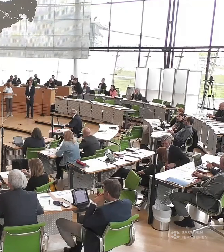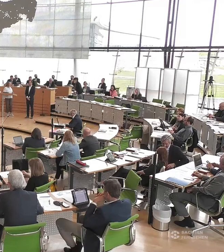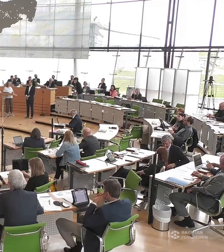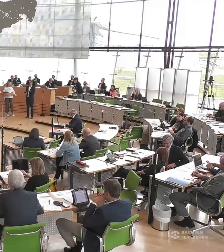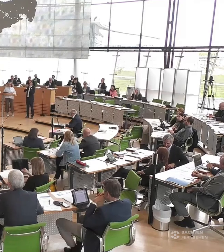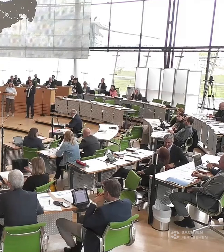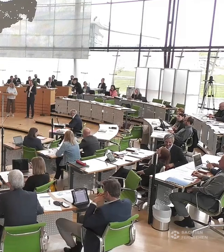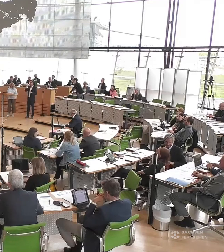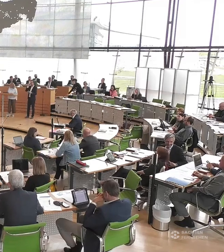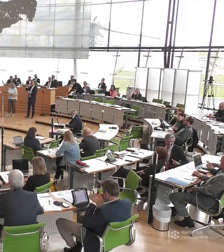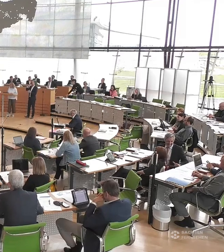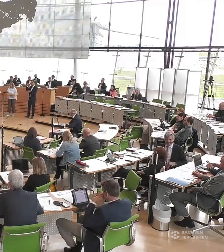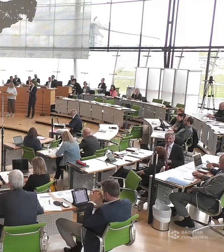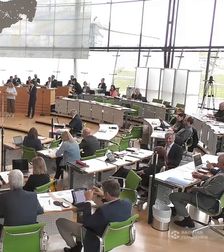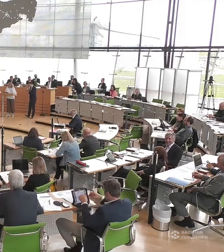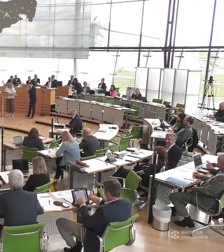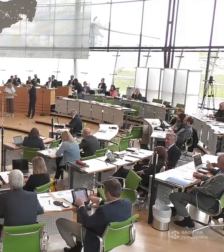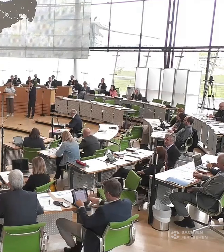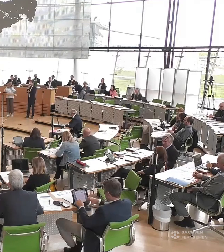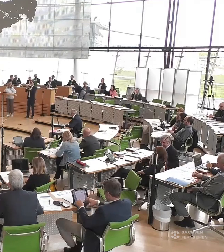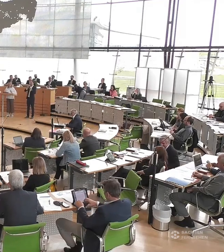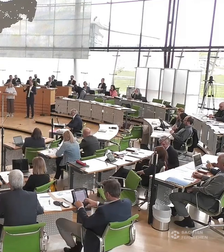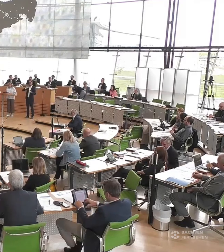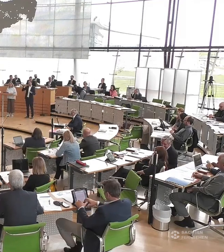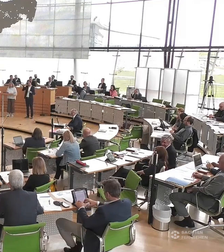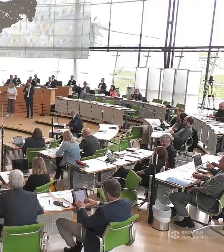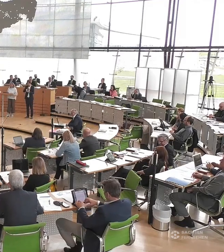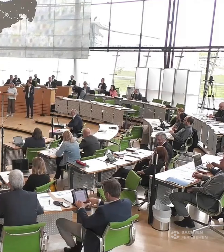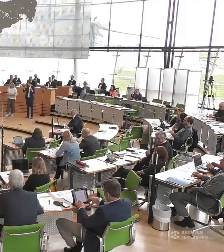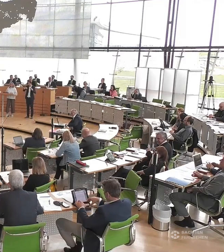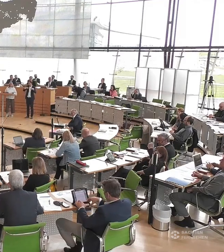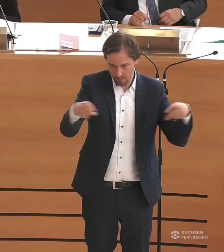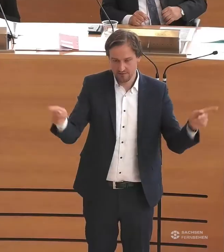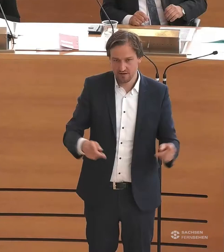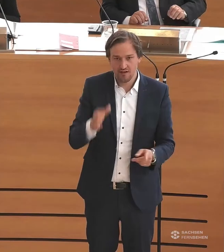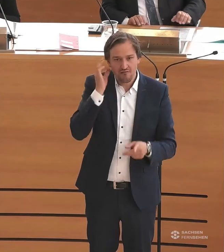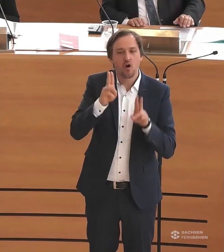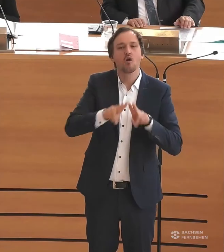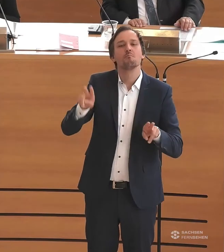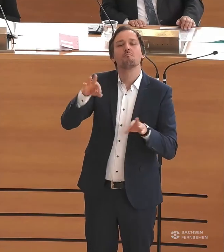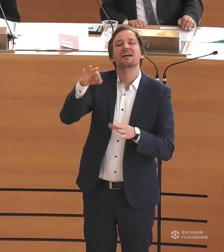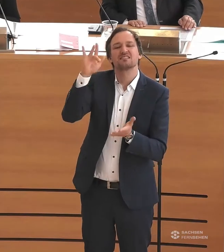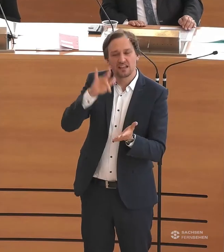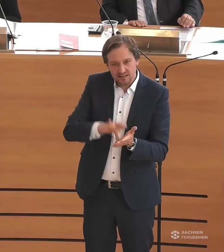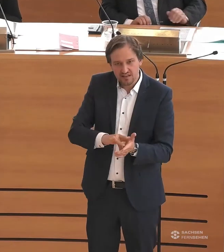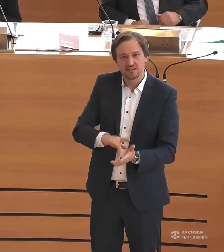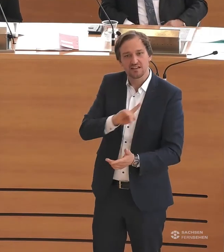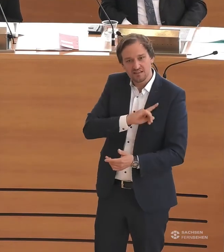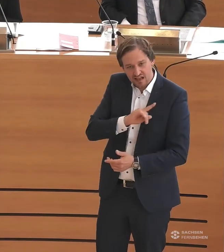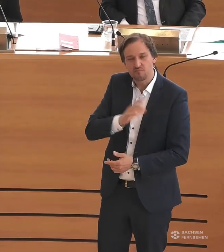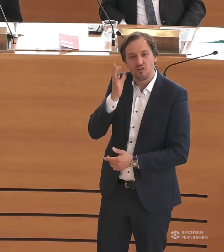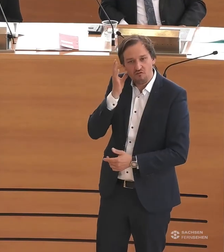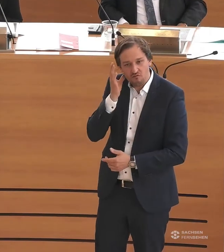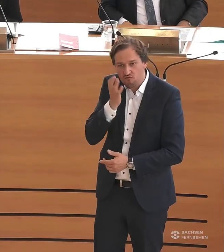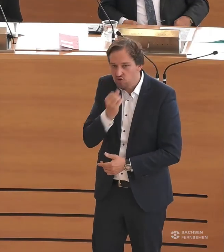Sehr geehrte Frau Präsidentin, meine sehr geehrten Damen und Herren Abgeordnete, sehr geehrte Frau Präsidentin, wenn Sie gestatten, würde ich gerne den